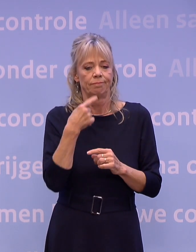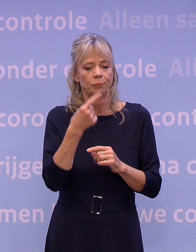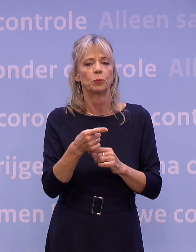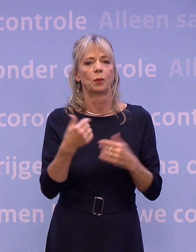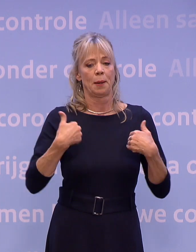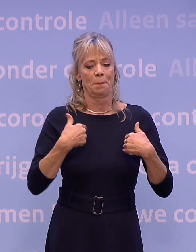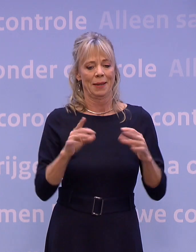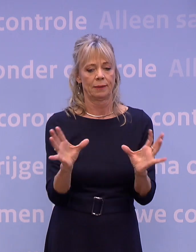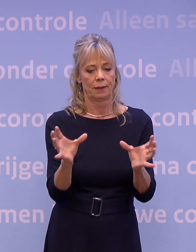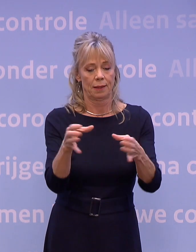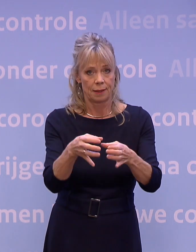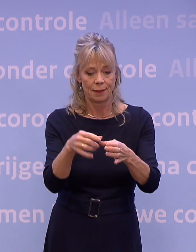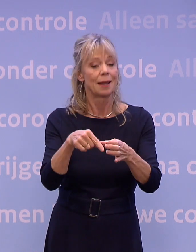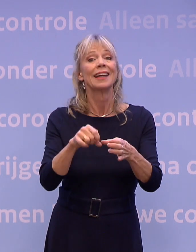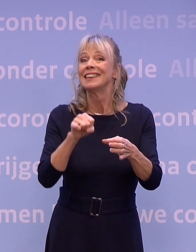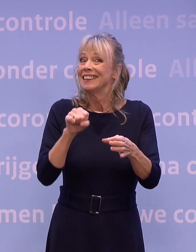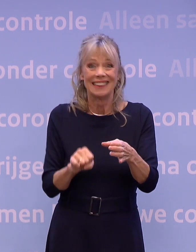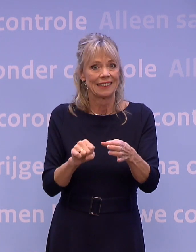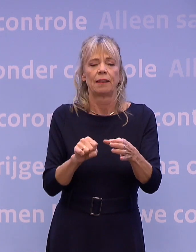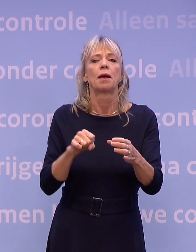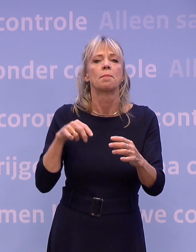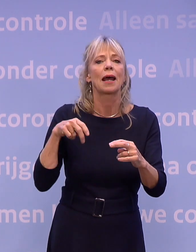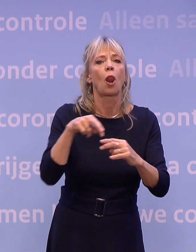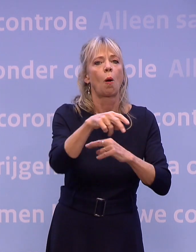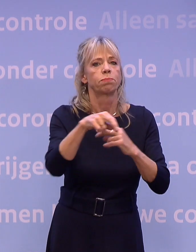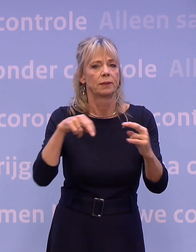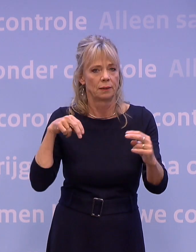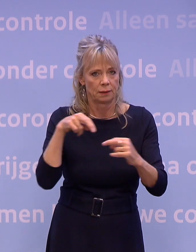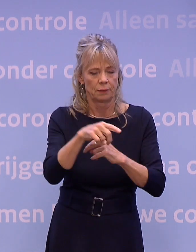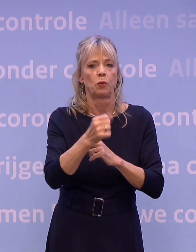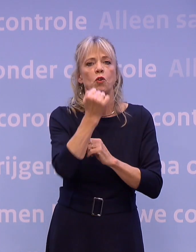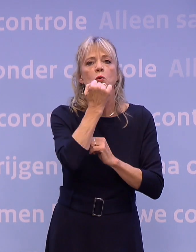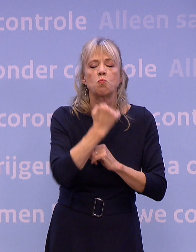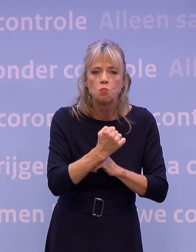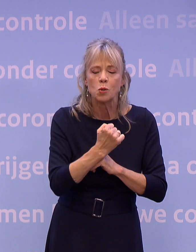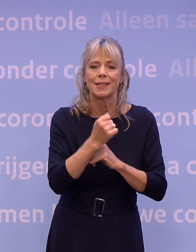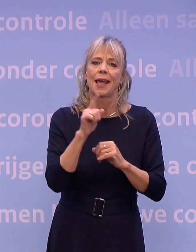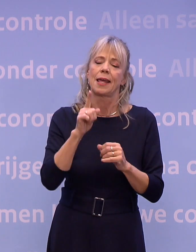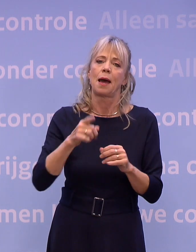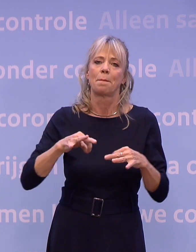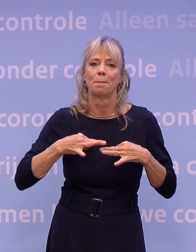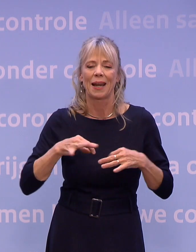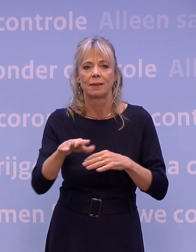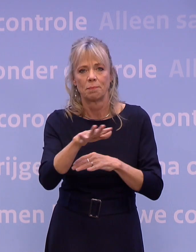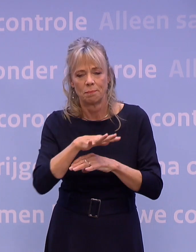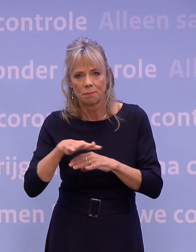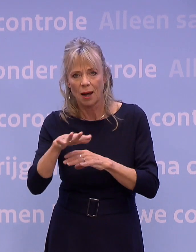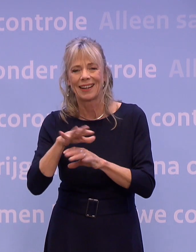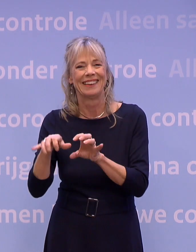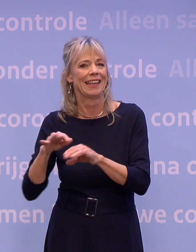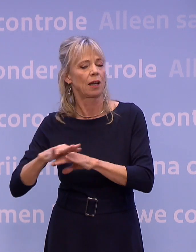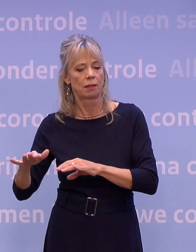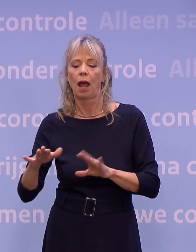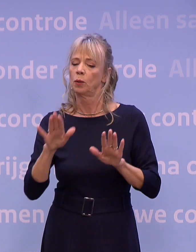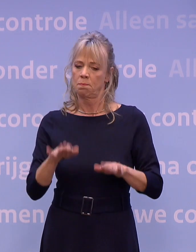bij elkaar komen en niet zitten, maar lopen. Voor musea, pretparken en dierentuinen verandert er vooralsnog niets ten opzichte van de